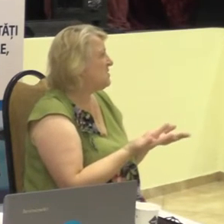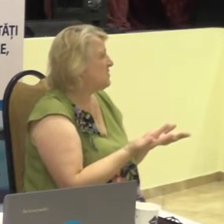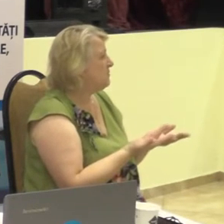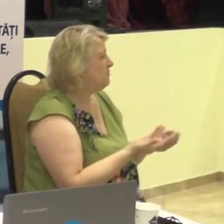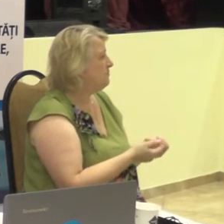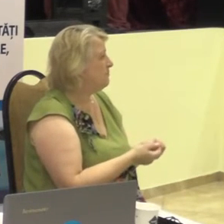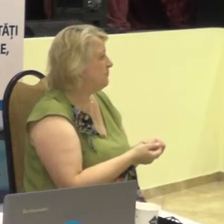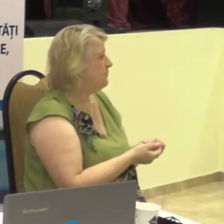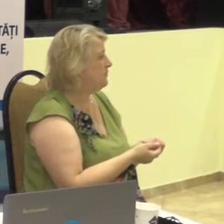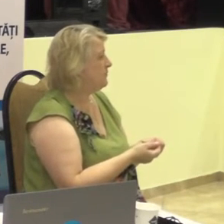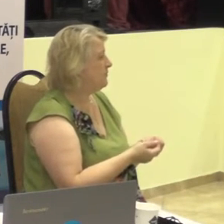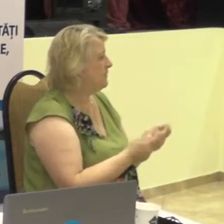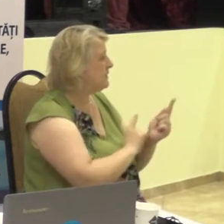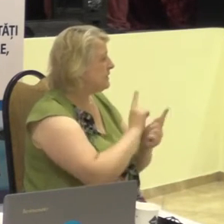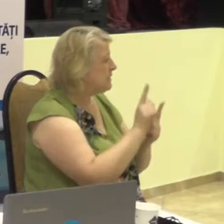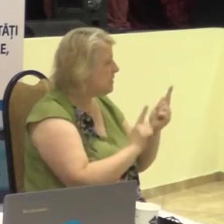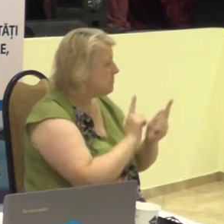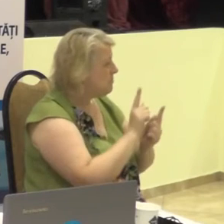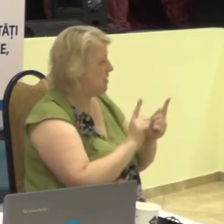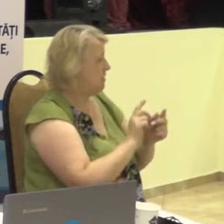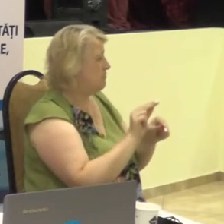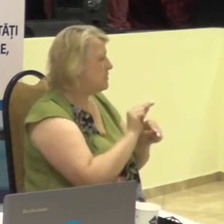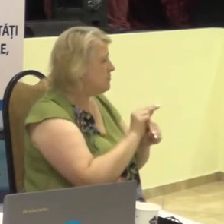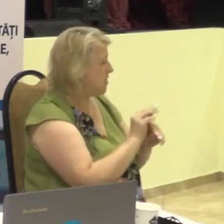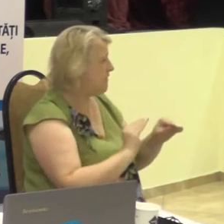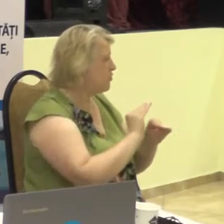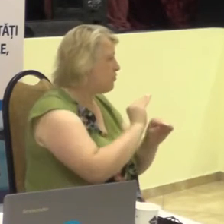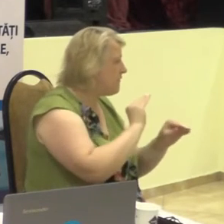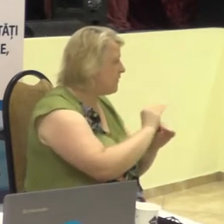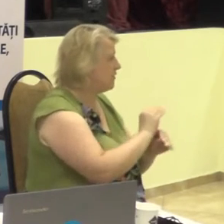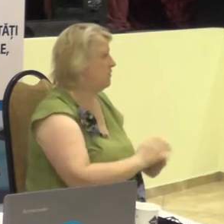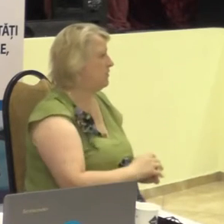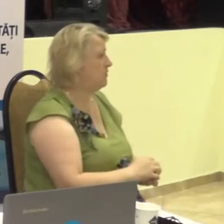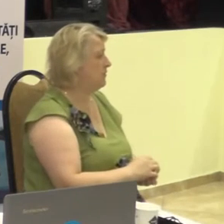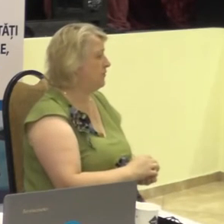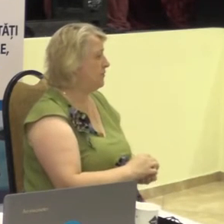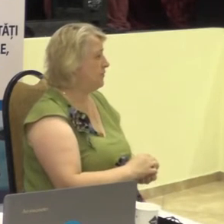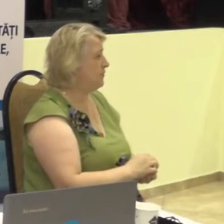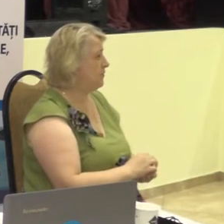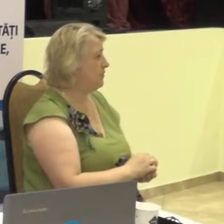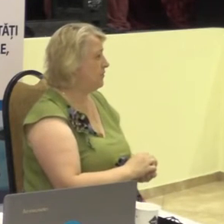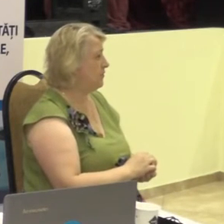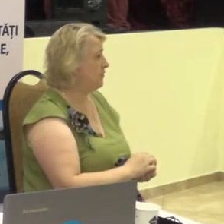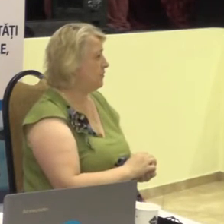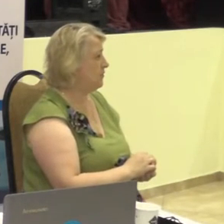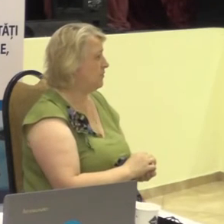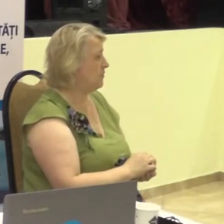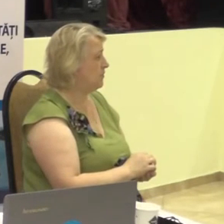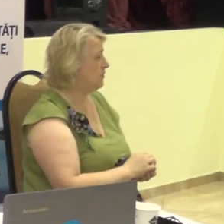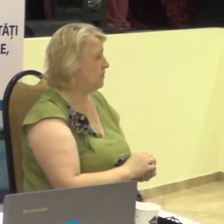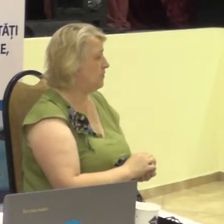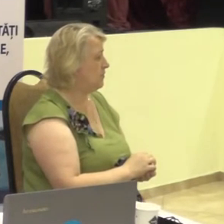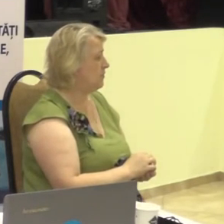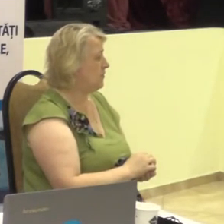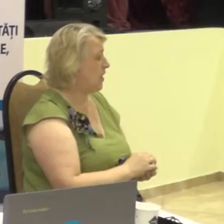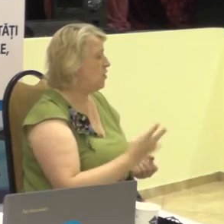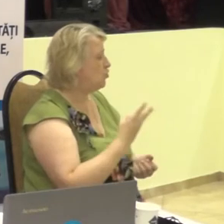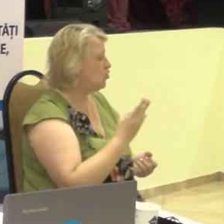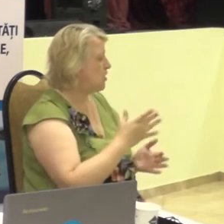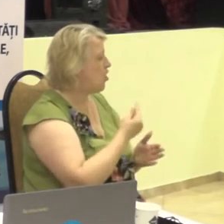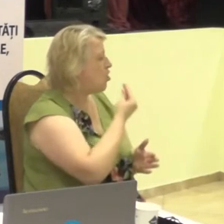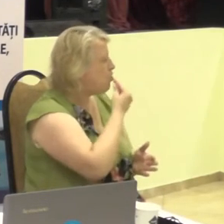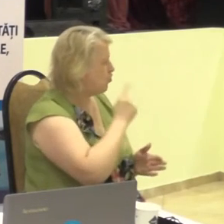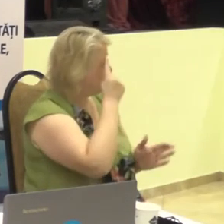schimbări, modificări. Și cu cunoașterea mai profundă a